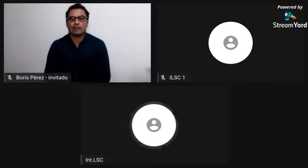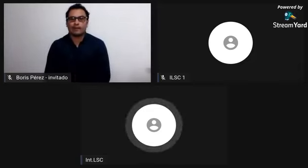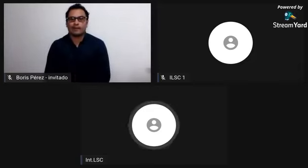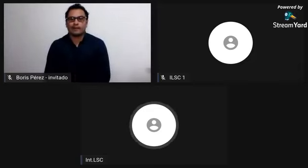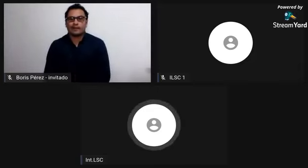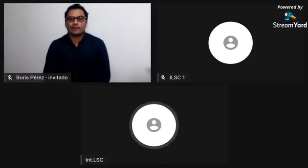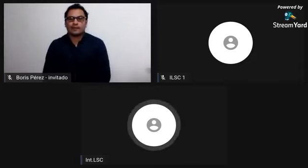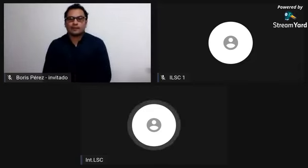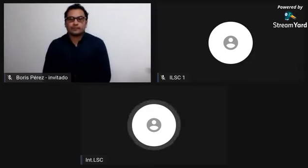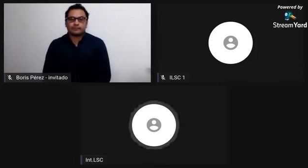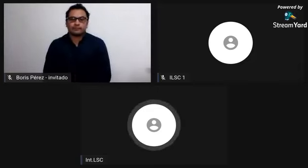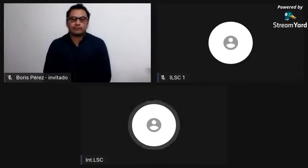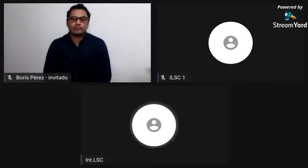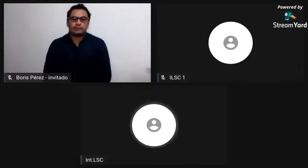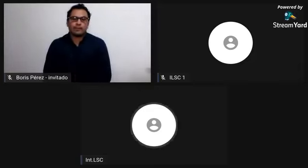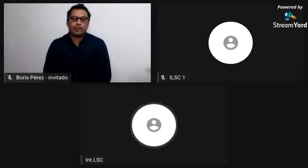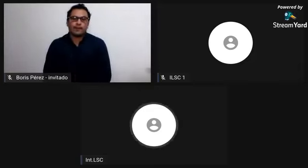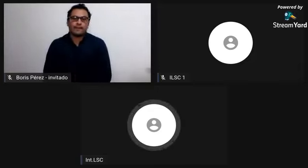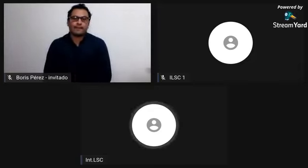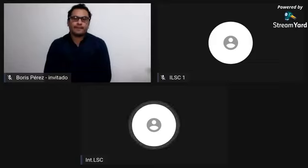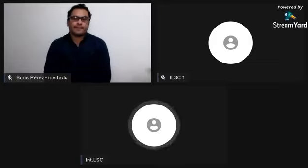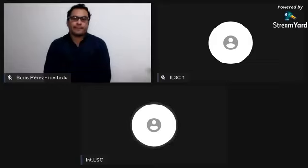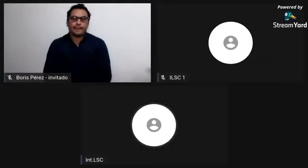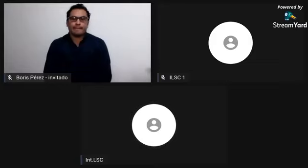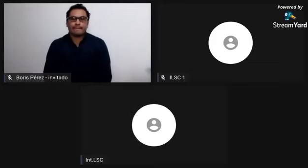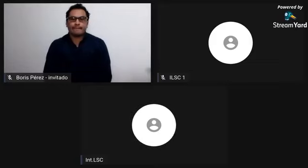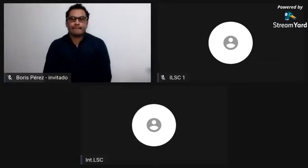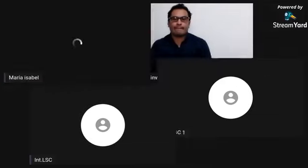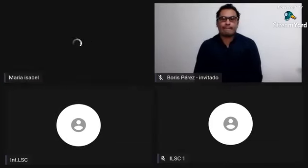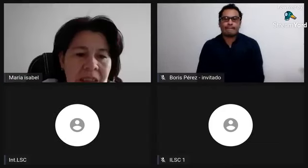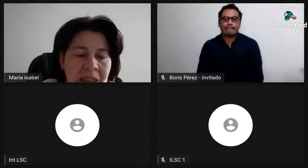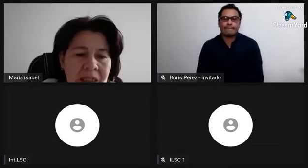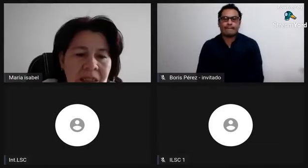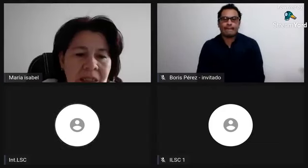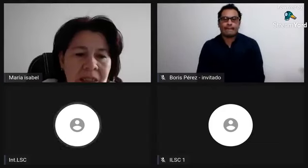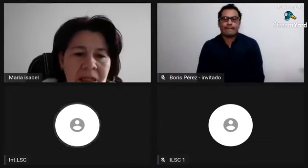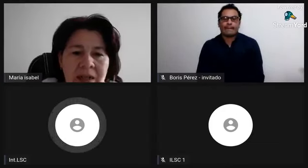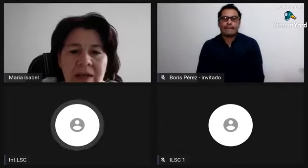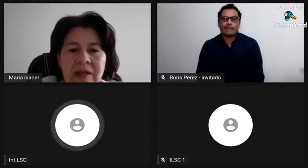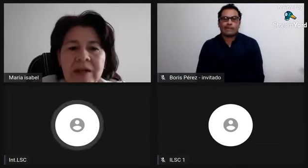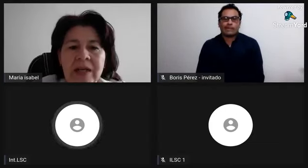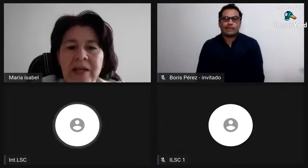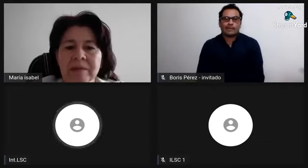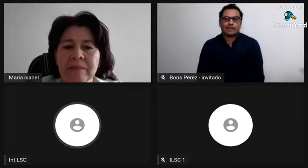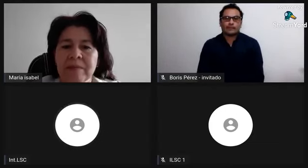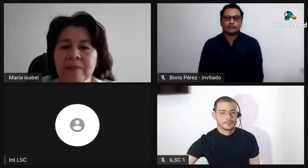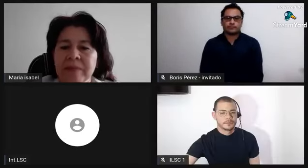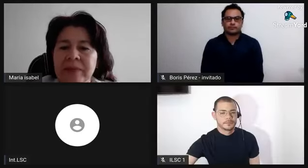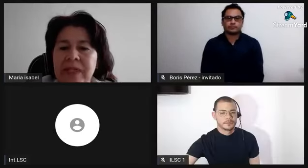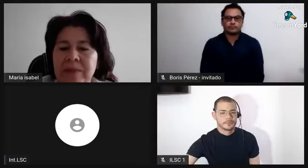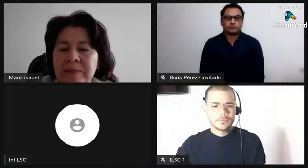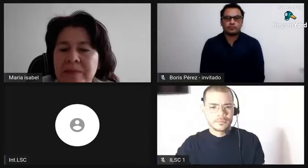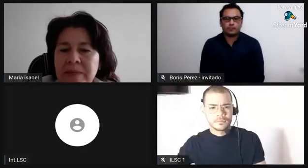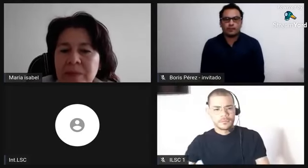correspondientes a la historia de la población afrocolombiana. No sé si hay otra pregunta. Sí,